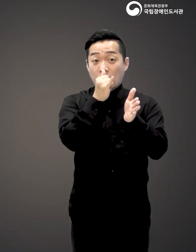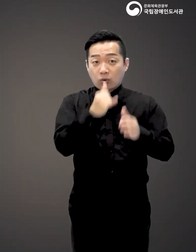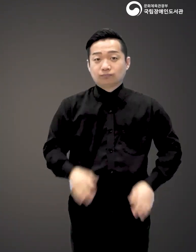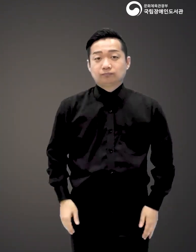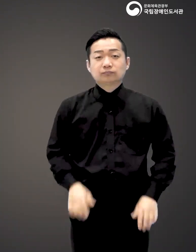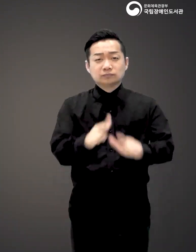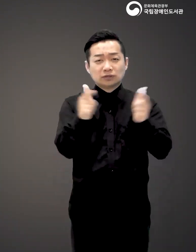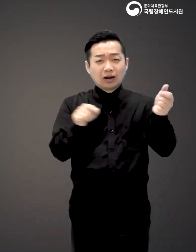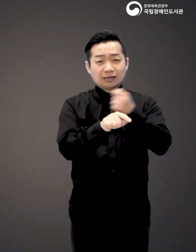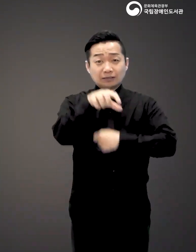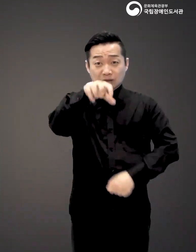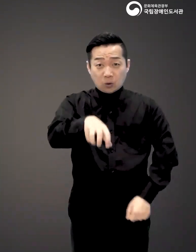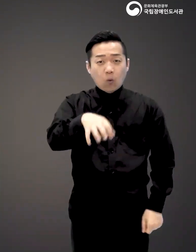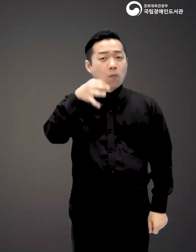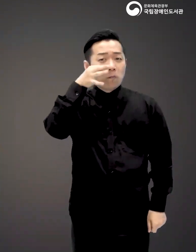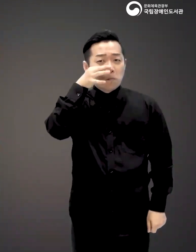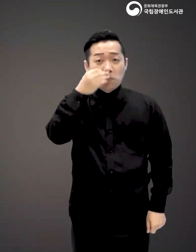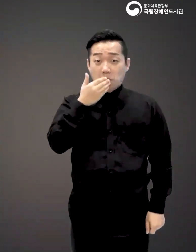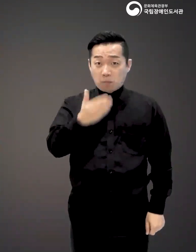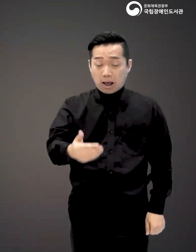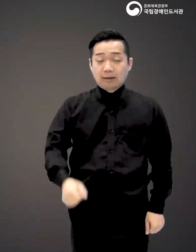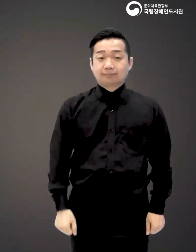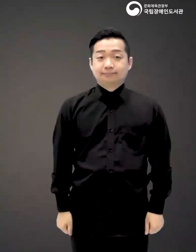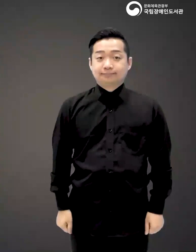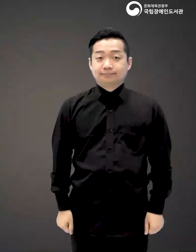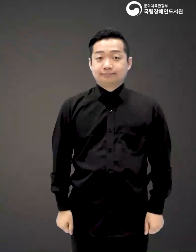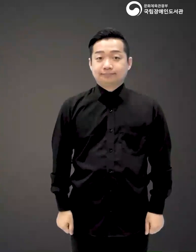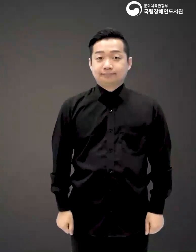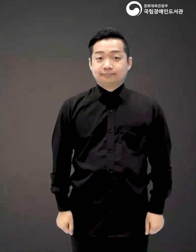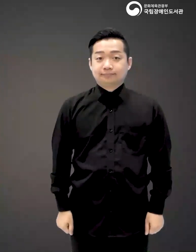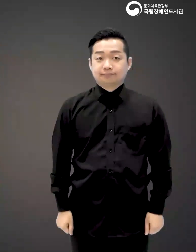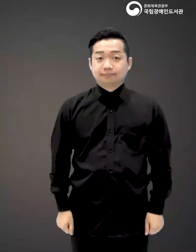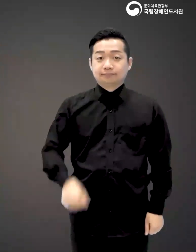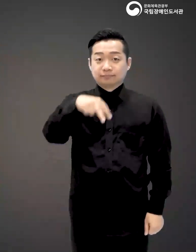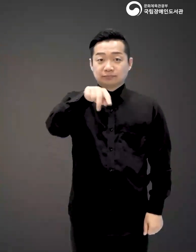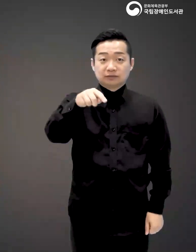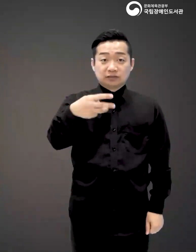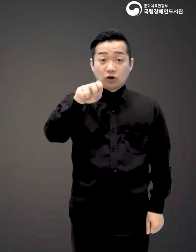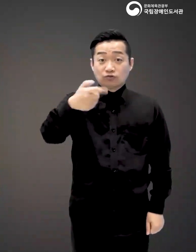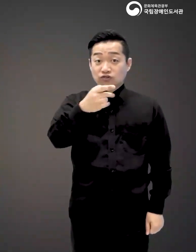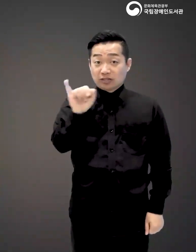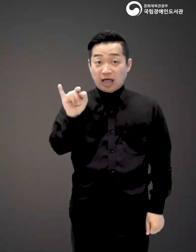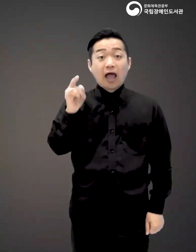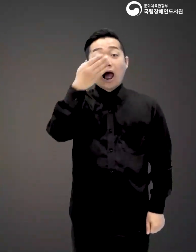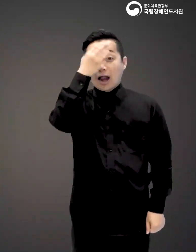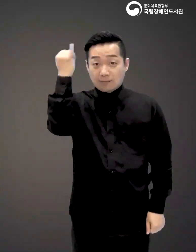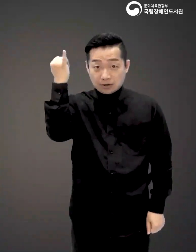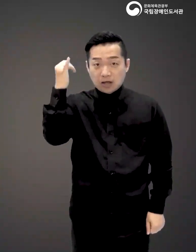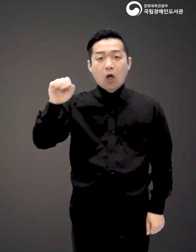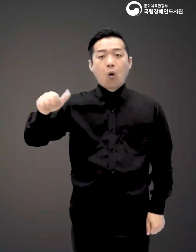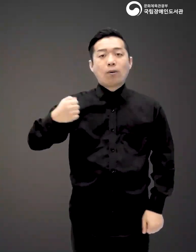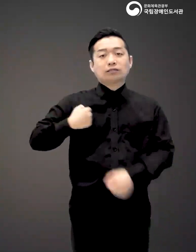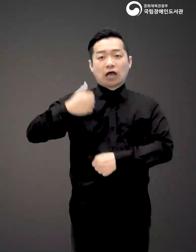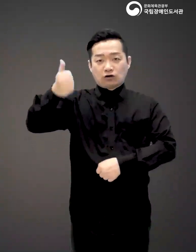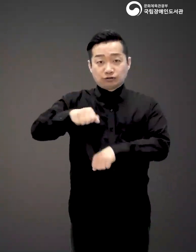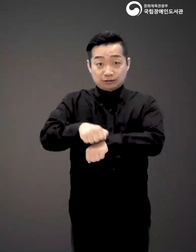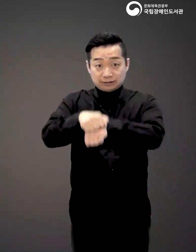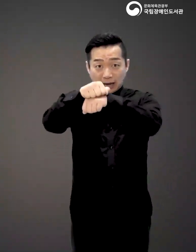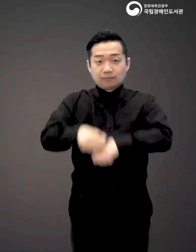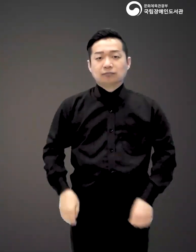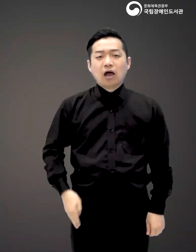외에도 참 다양하고 의미 있는 장소를 만나볼 수 있는데요 설문대 할망과 오백장군 상징탄